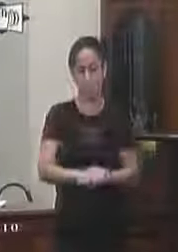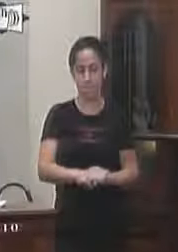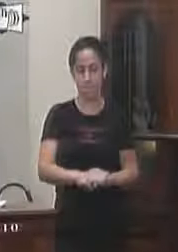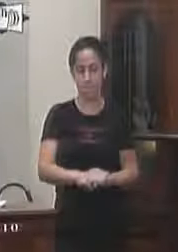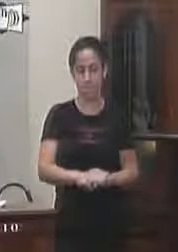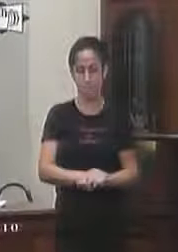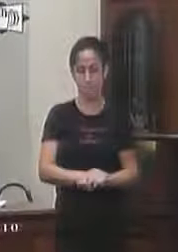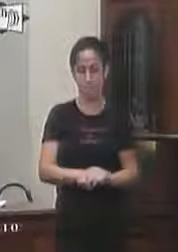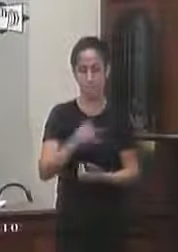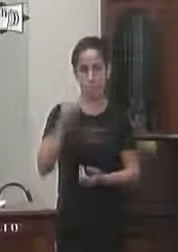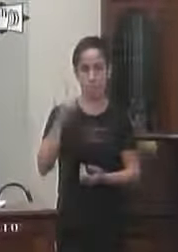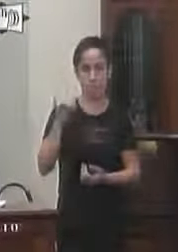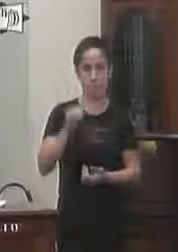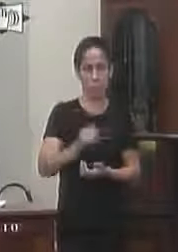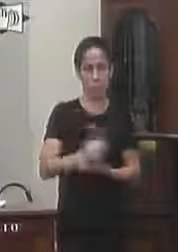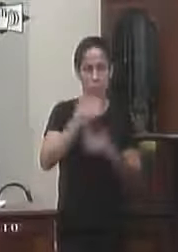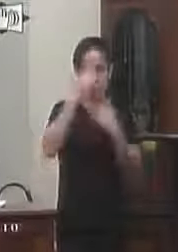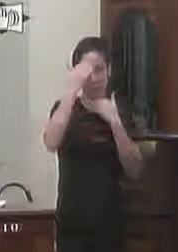David Nogueira